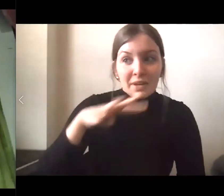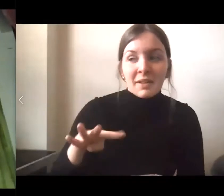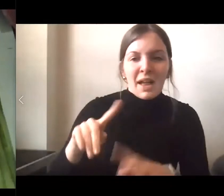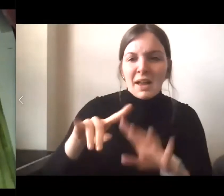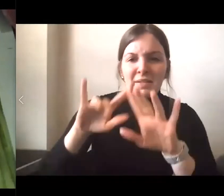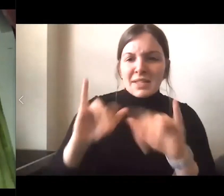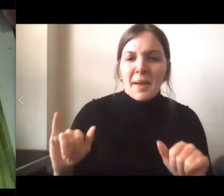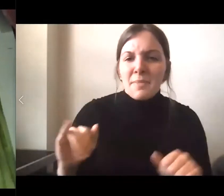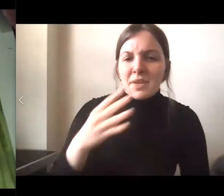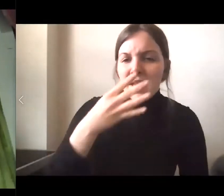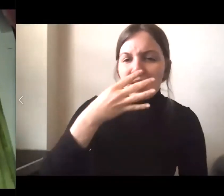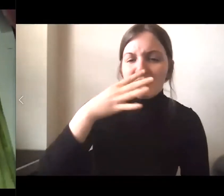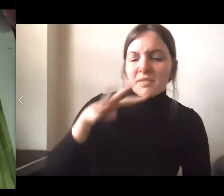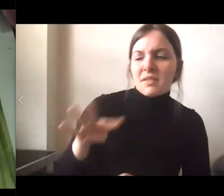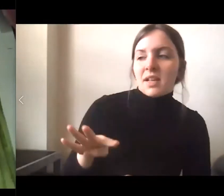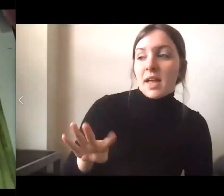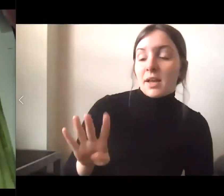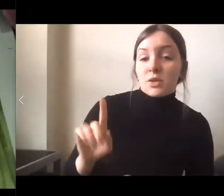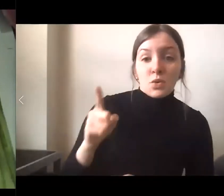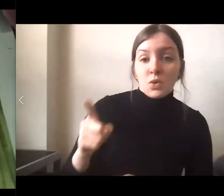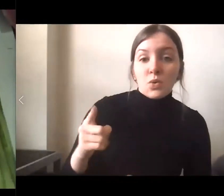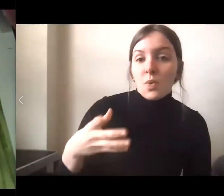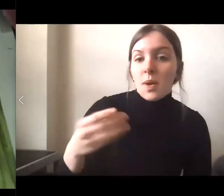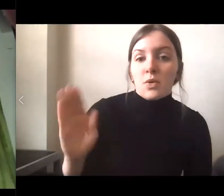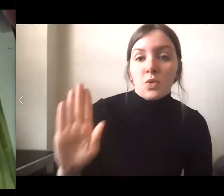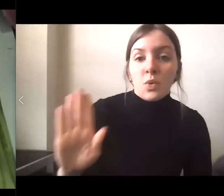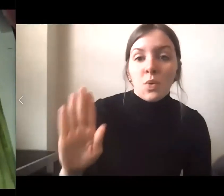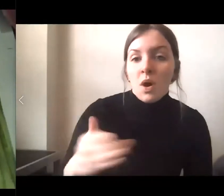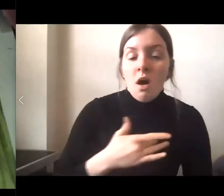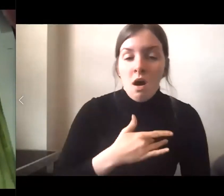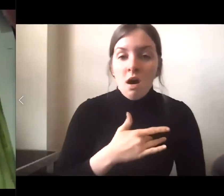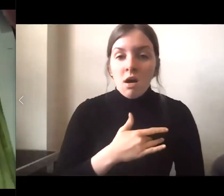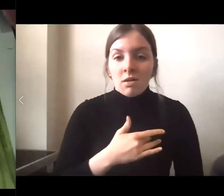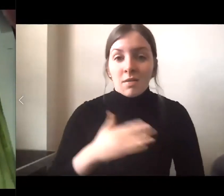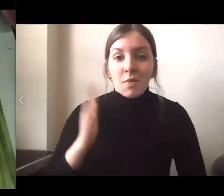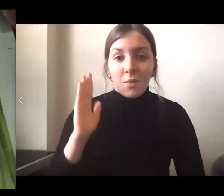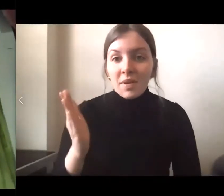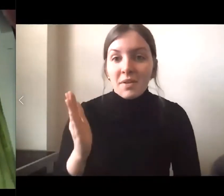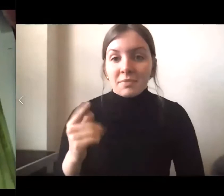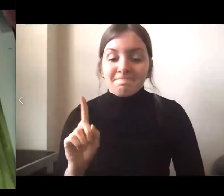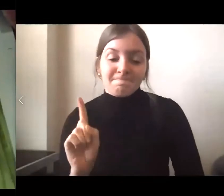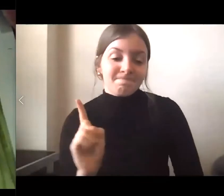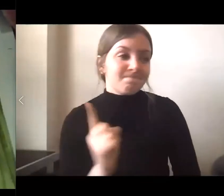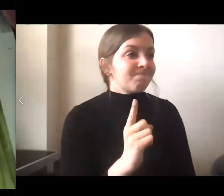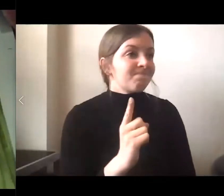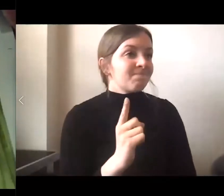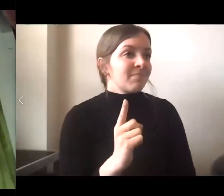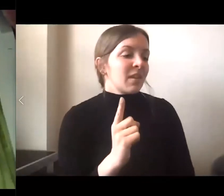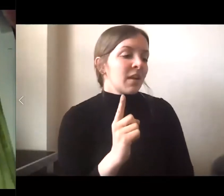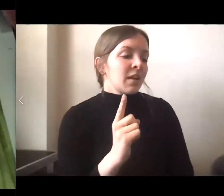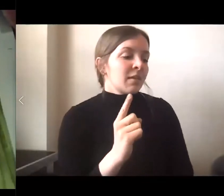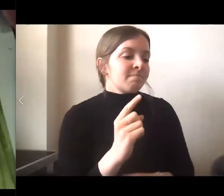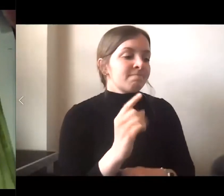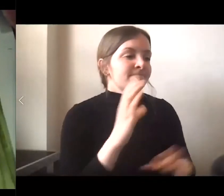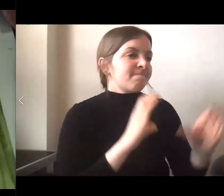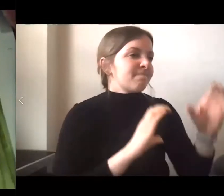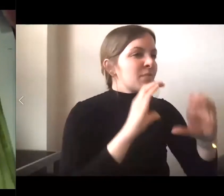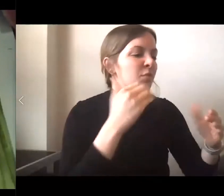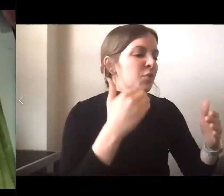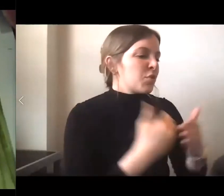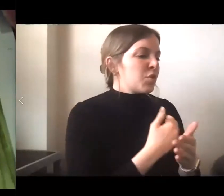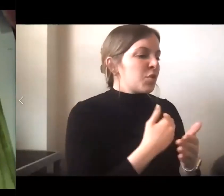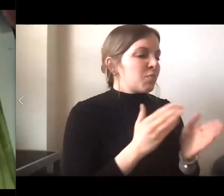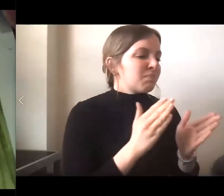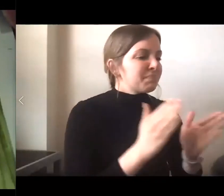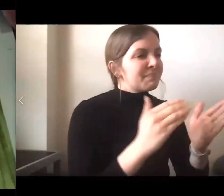¡Ay mía! En mí todo ese fuego se repite. En mí nada se paga ni se olvida. Mi